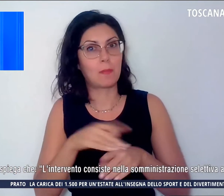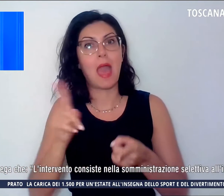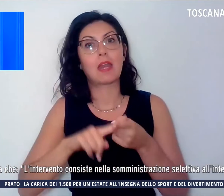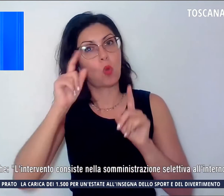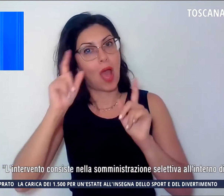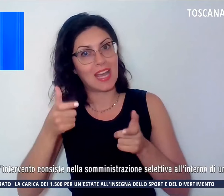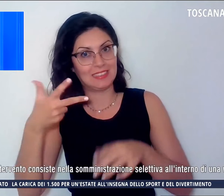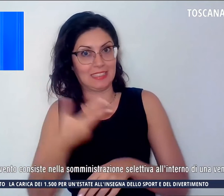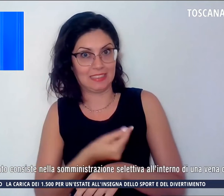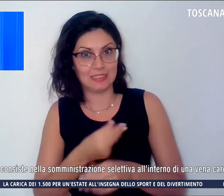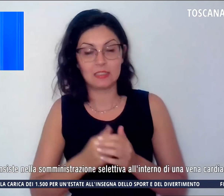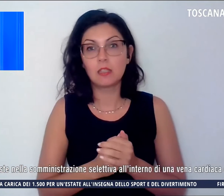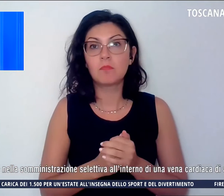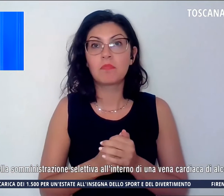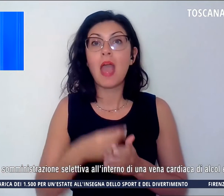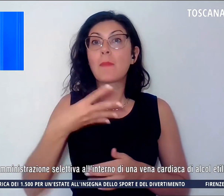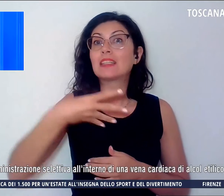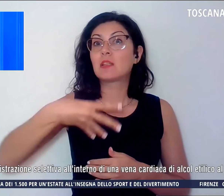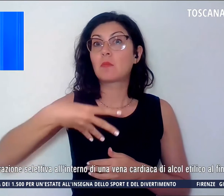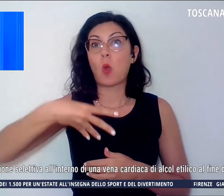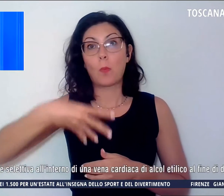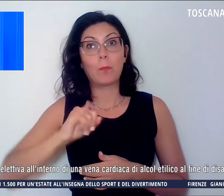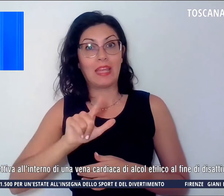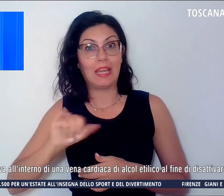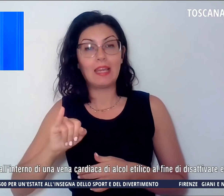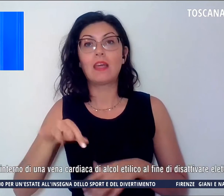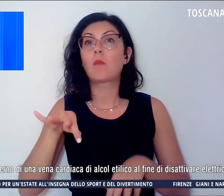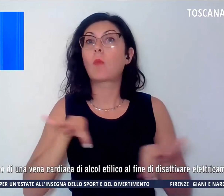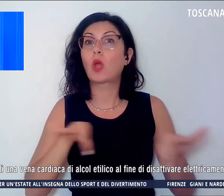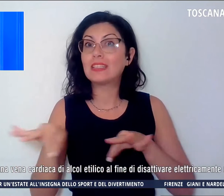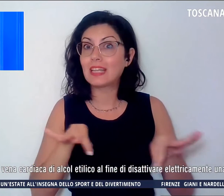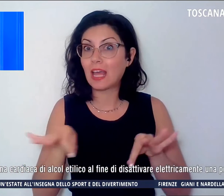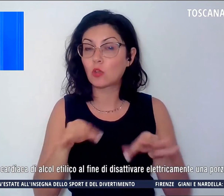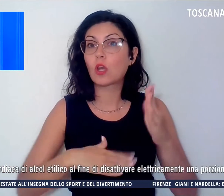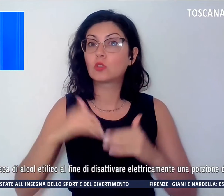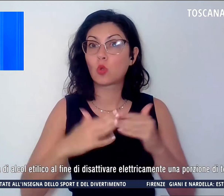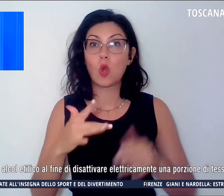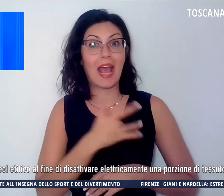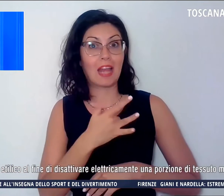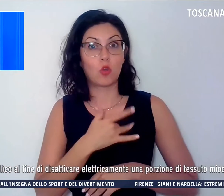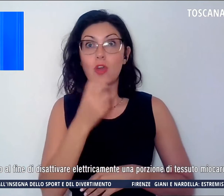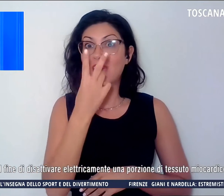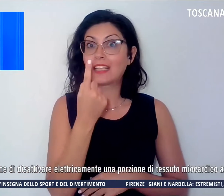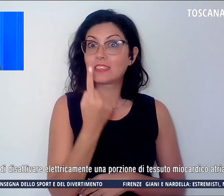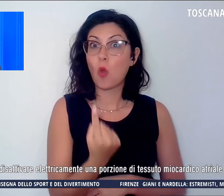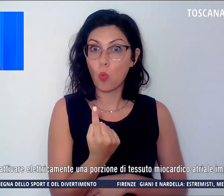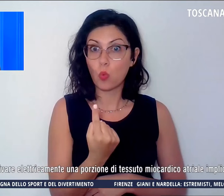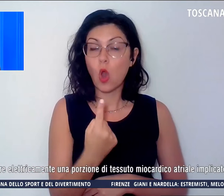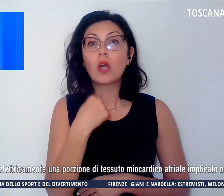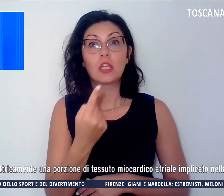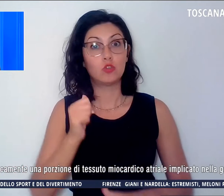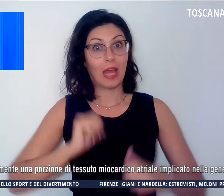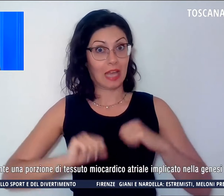Massimo Milli, direttore della struttura cardiologia Firenze 1, ha spiegato che l'intervento